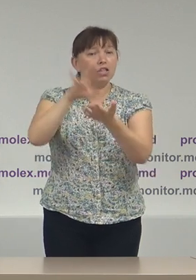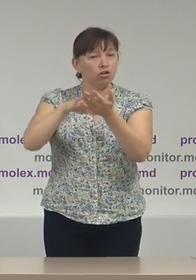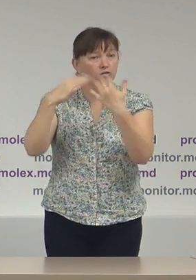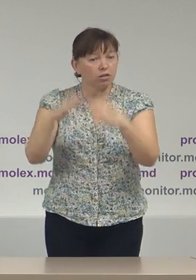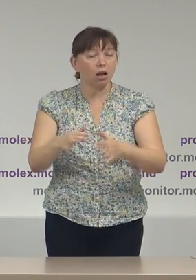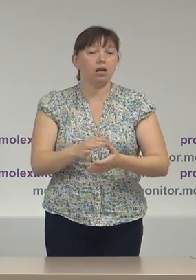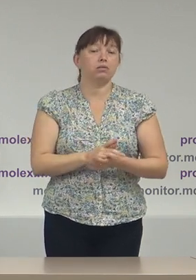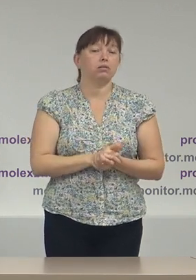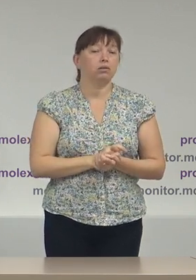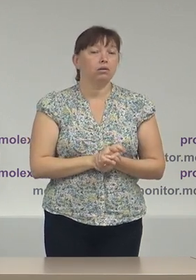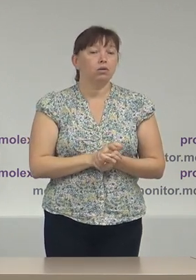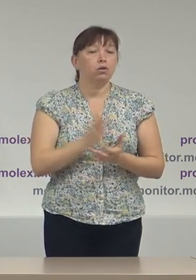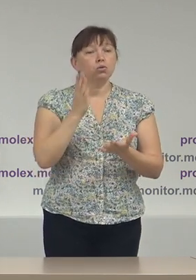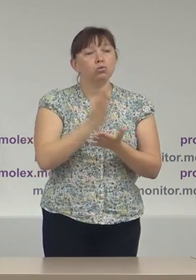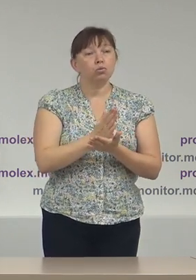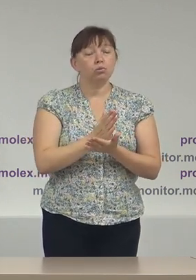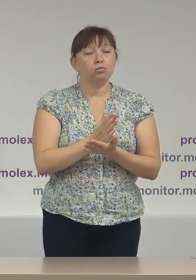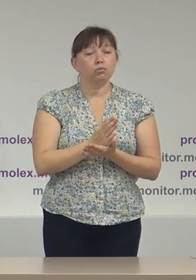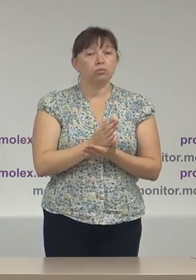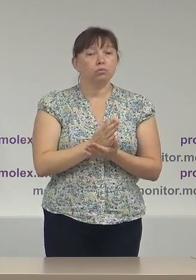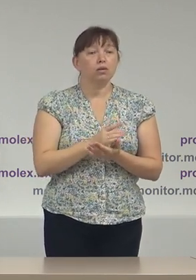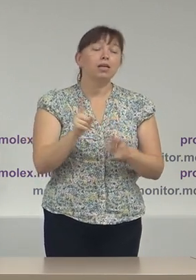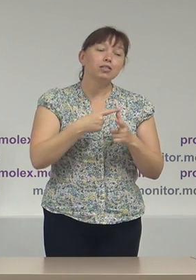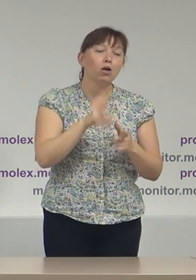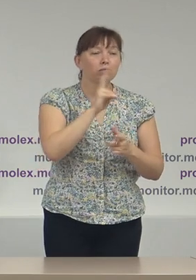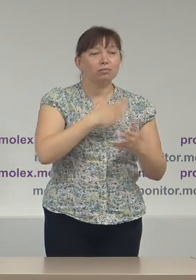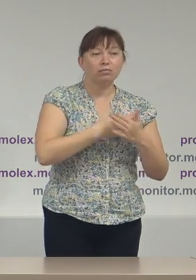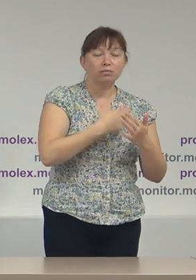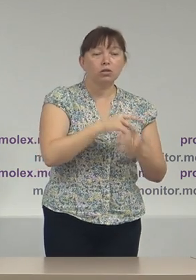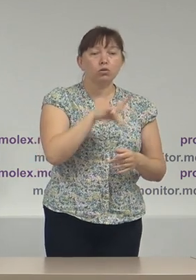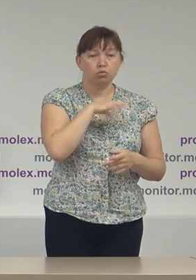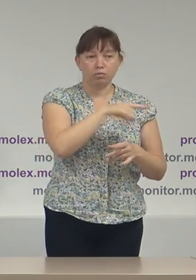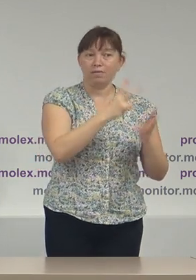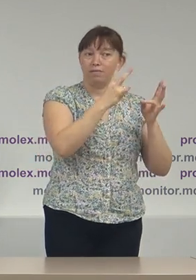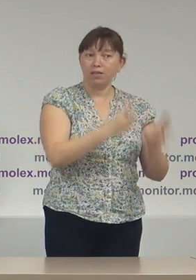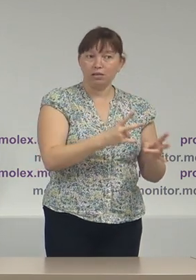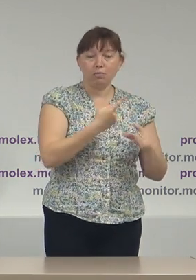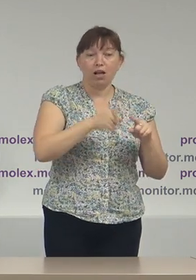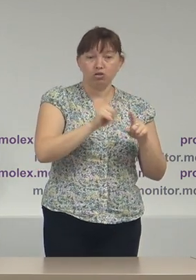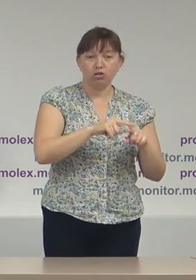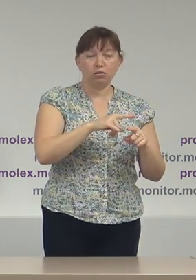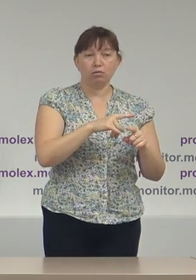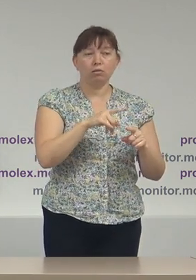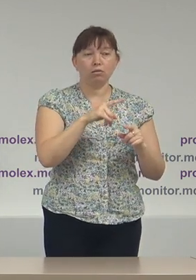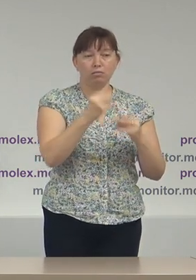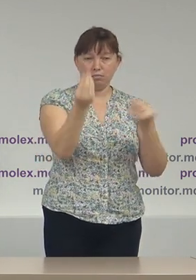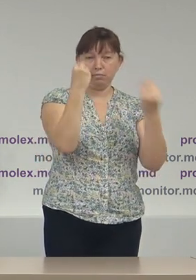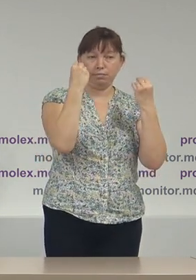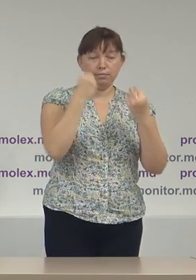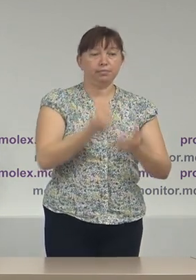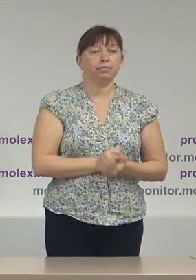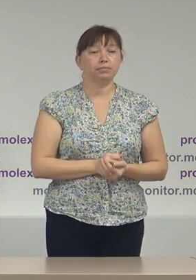înregistrați sunt sau simpatizanții acestora sunt victimele ale discursului de ură și instigare la